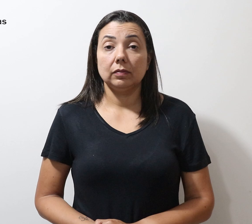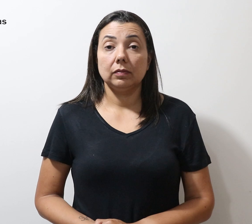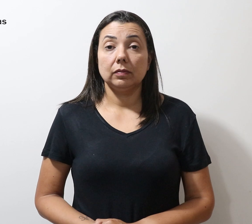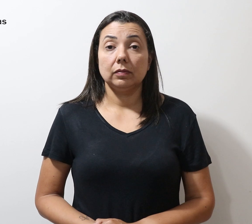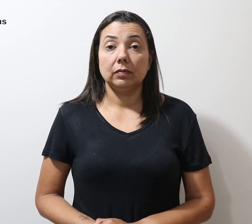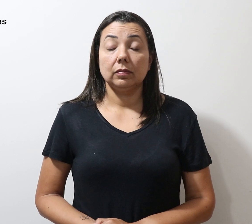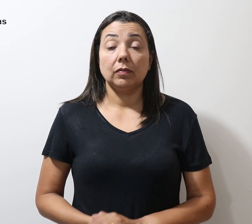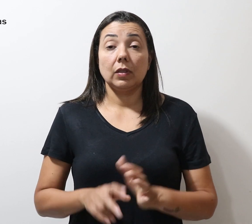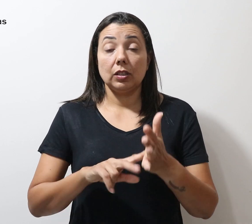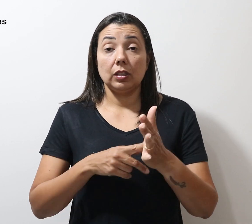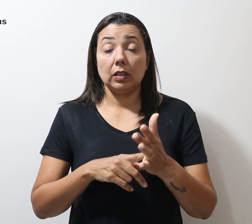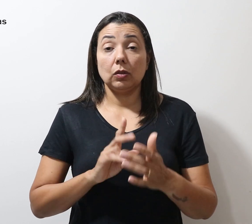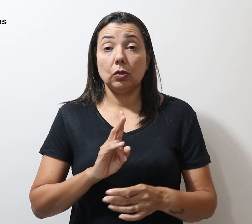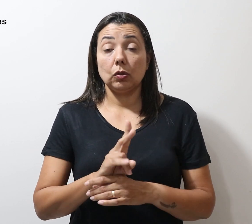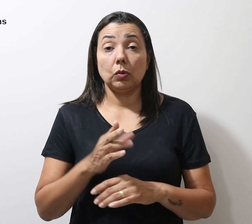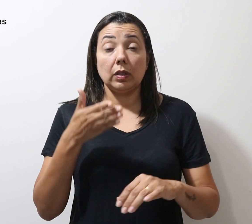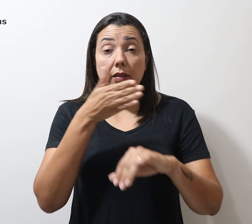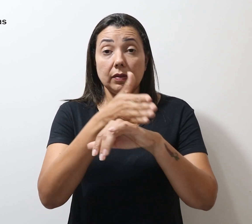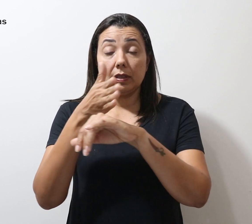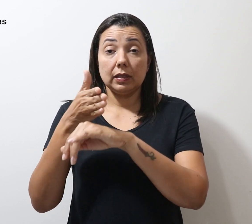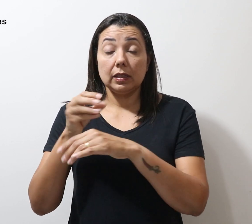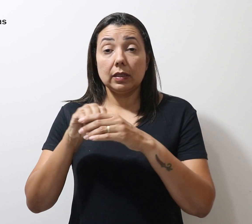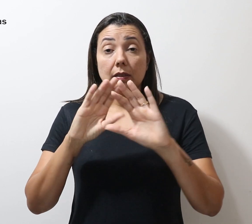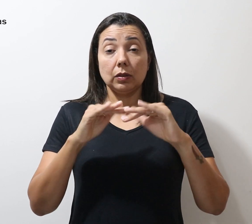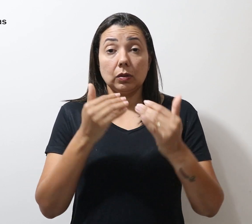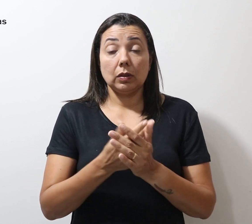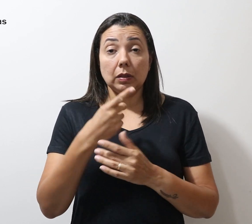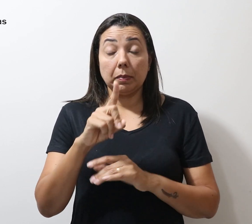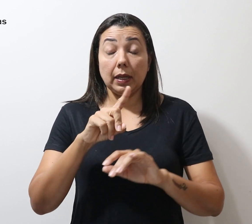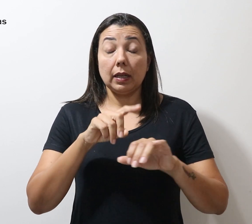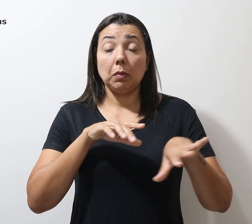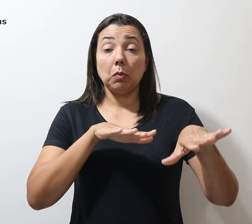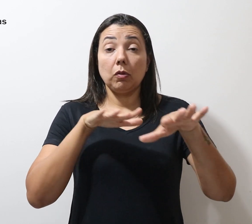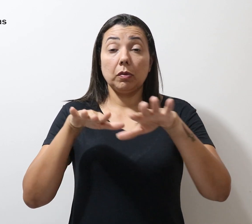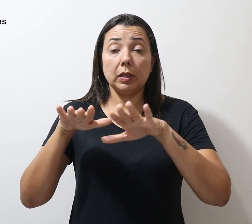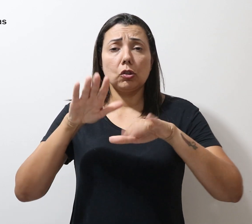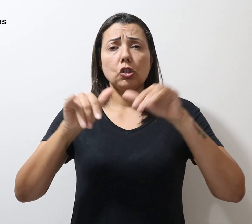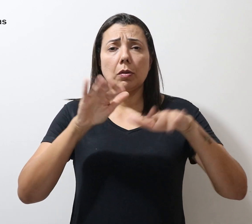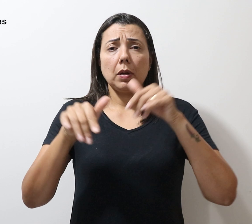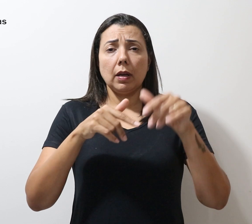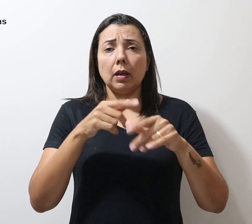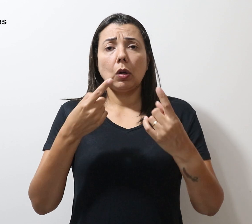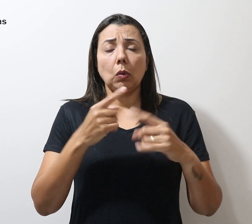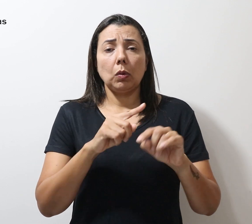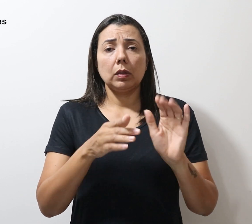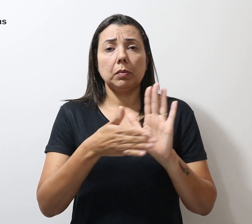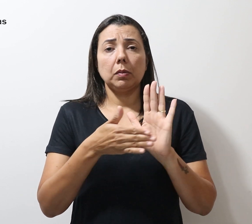Simpro mantém visitas às escolas para mobilizar categoria contra a PEC 66.